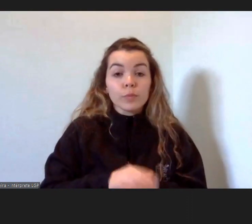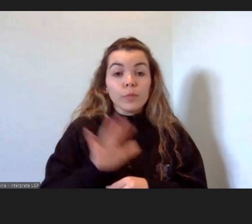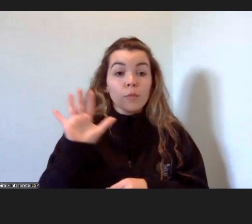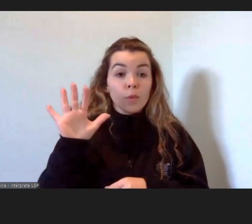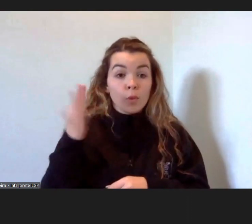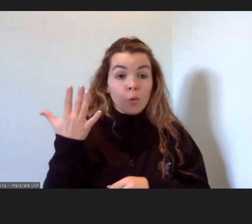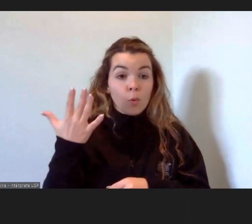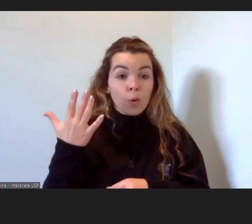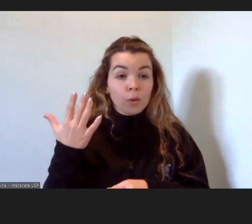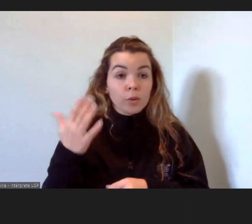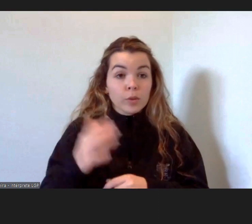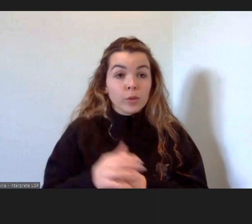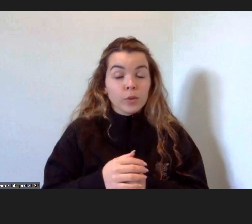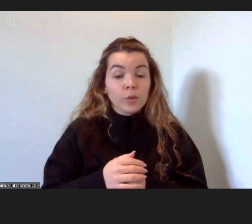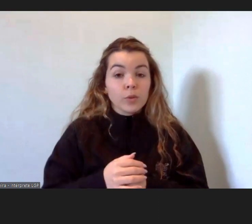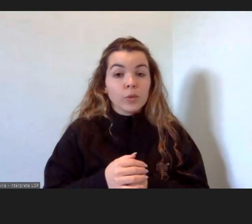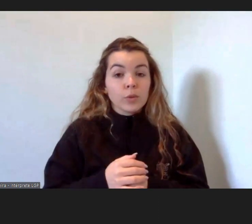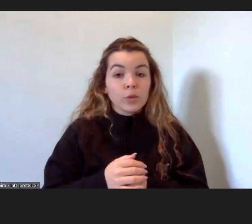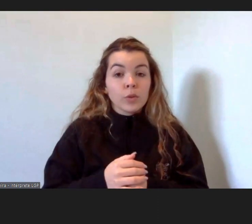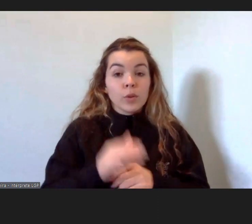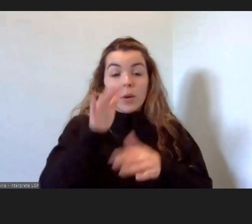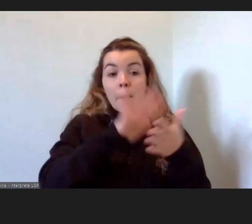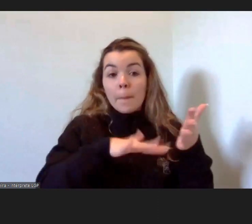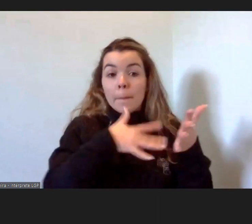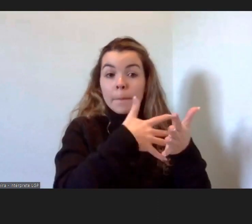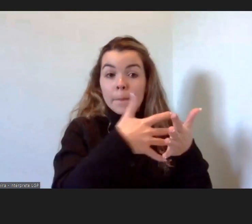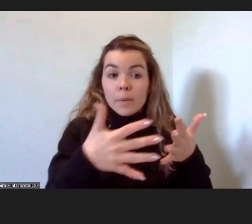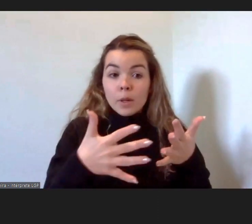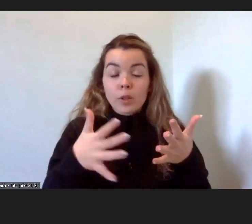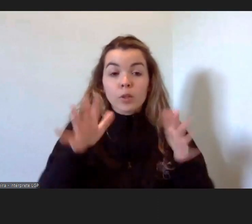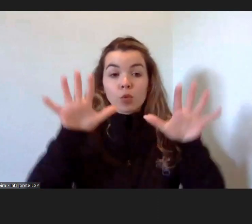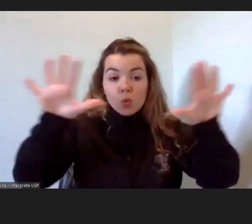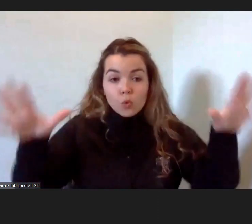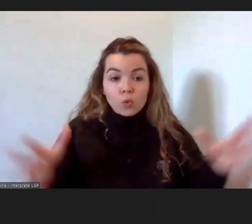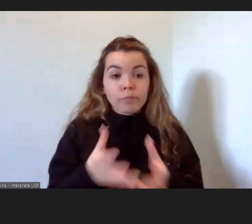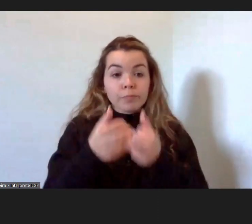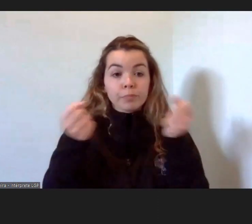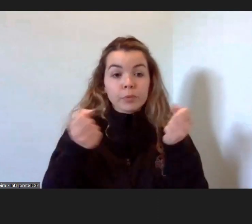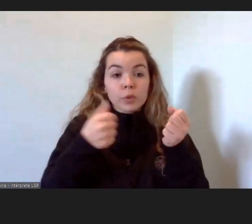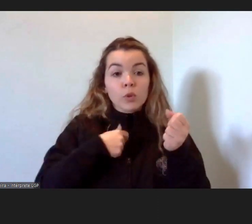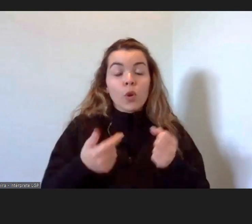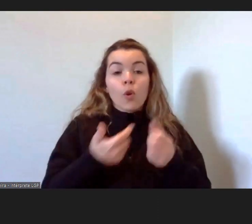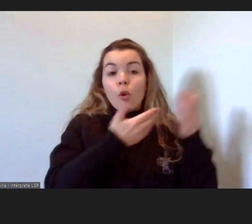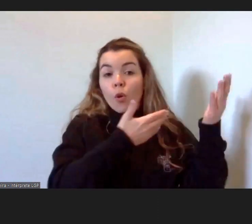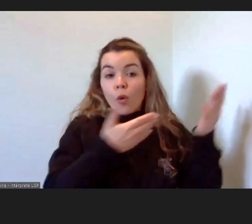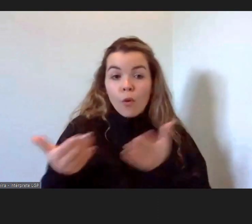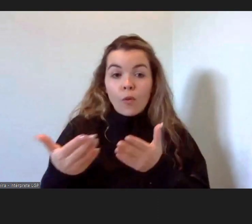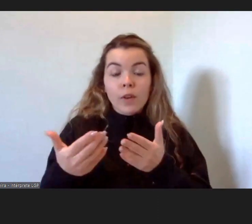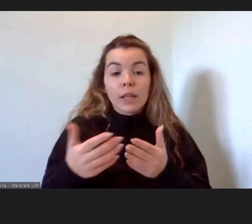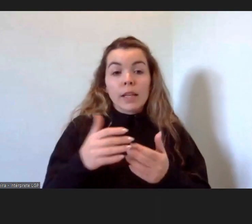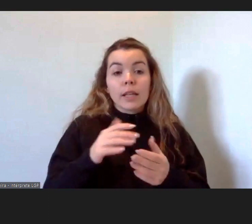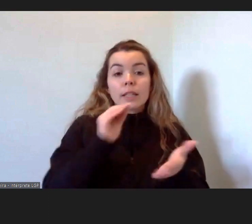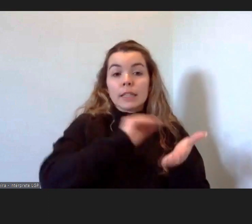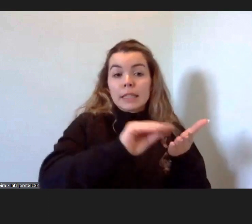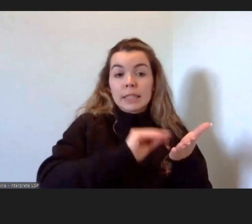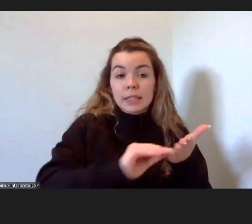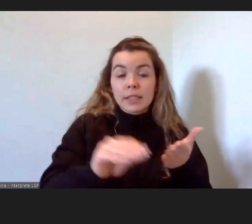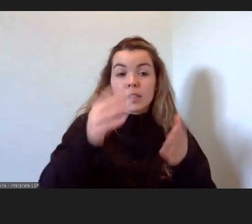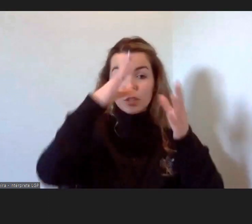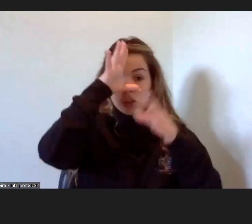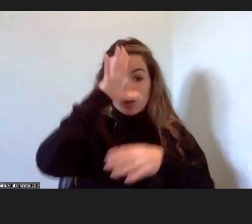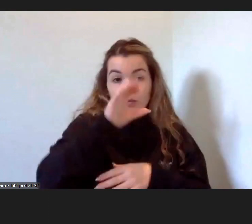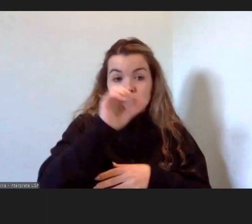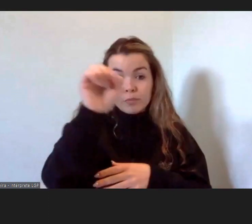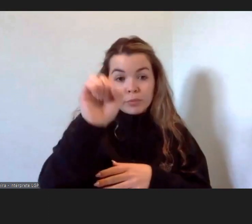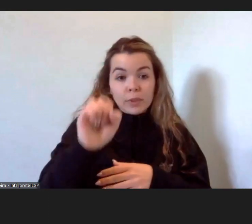foi o Plano de Recuperação e Resiliência, fui convidada pela Secretaria de Estado e muitas outras instituições da sociedade civil